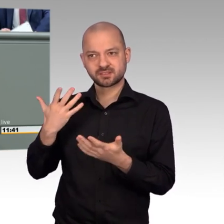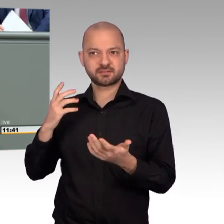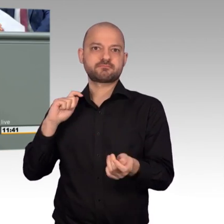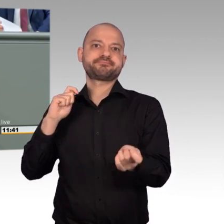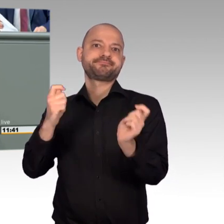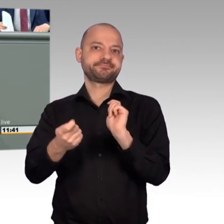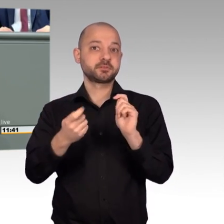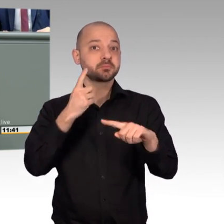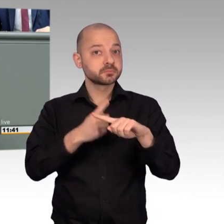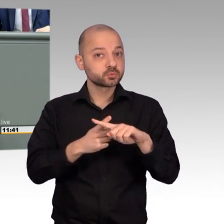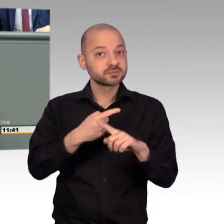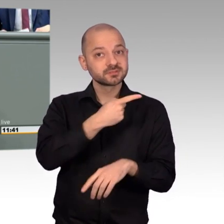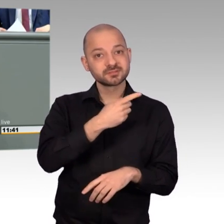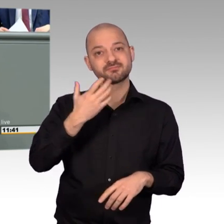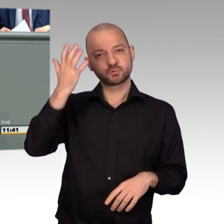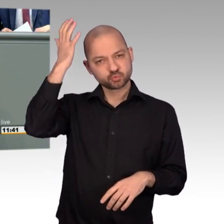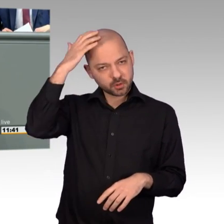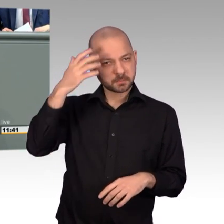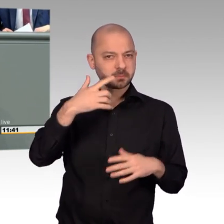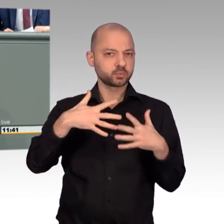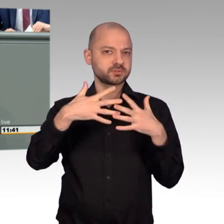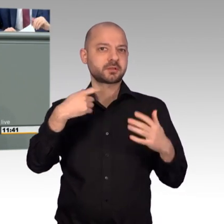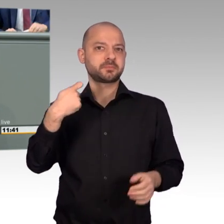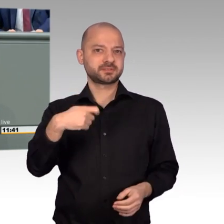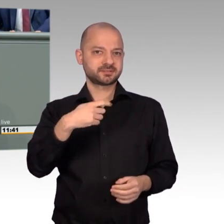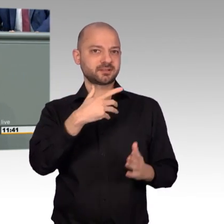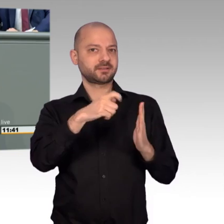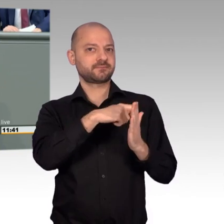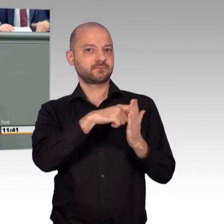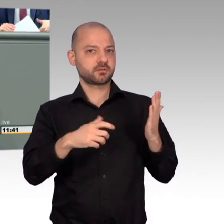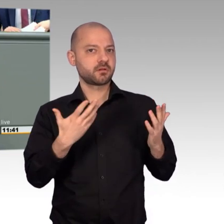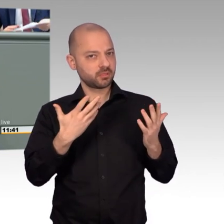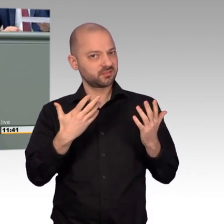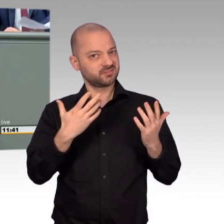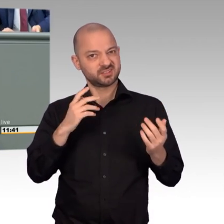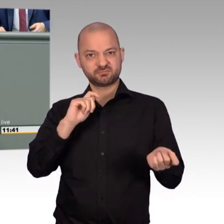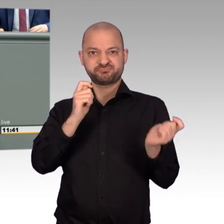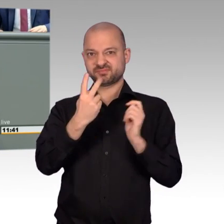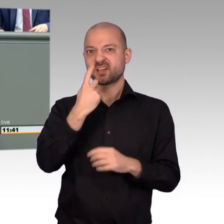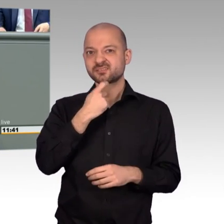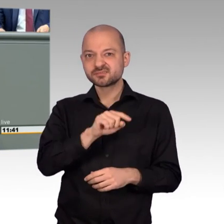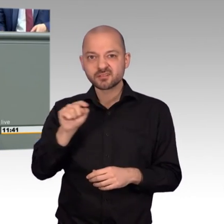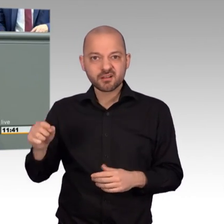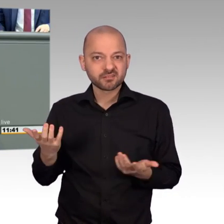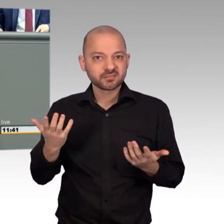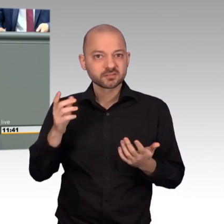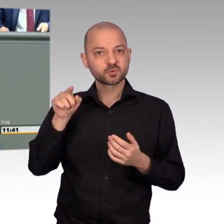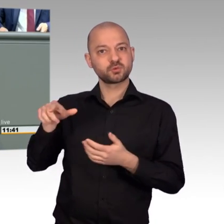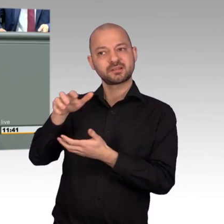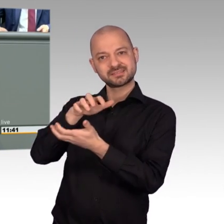Wahl der US-Präsidenten Trump. Die Flüchtlingskrise aus dem Jahr 2015 hat uns erschreckend deutlich gezeigt,